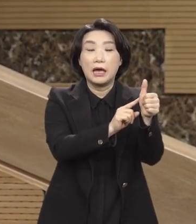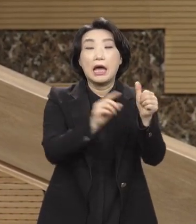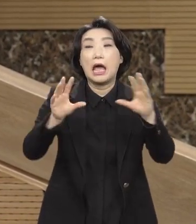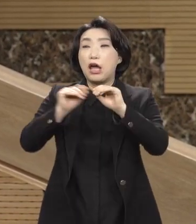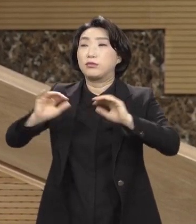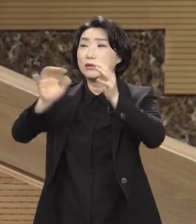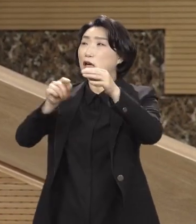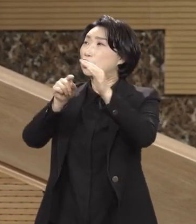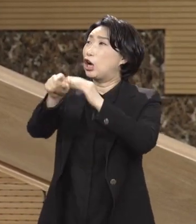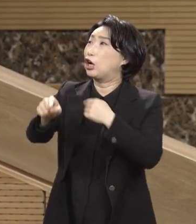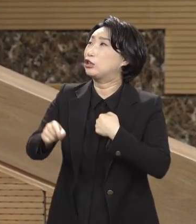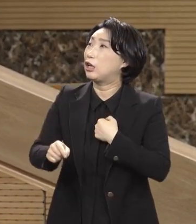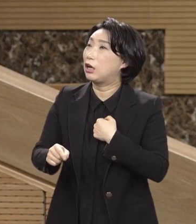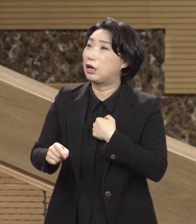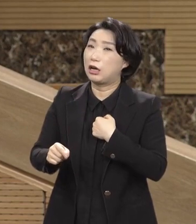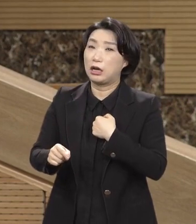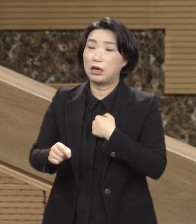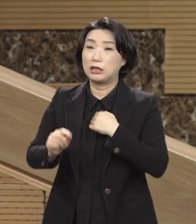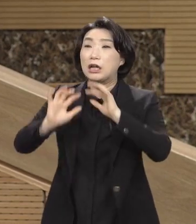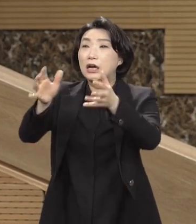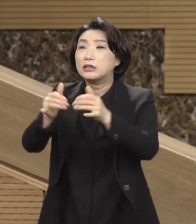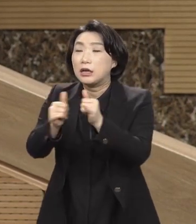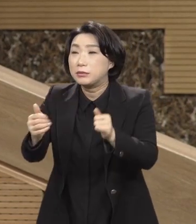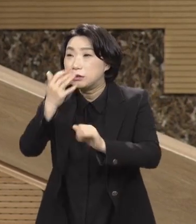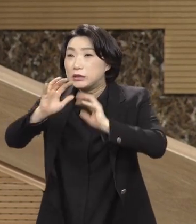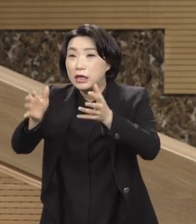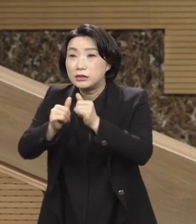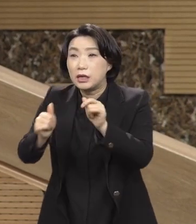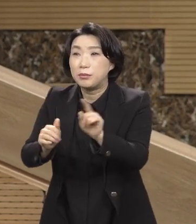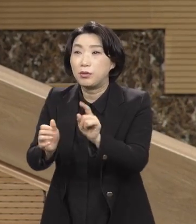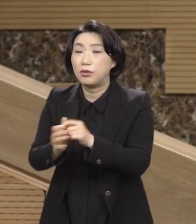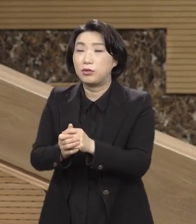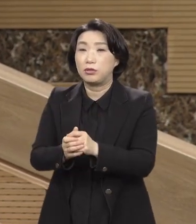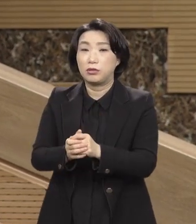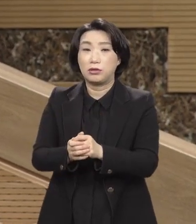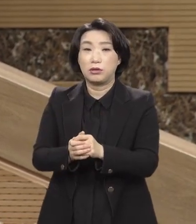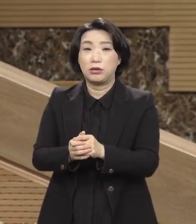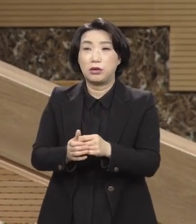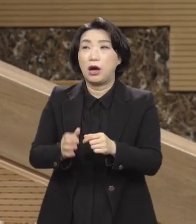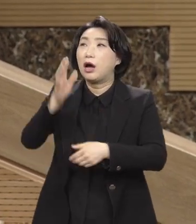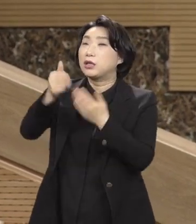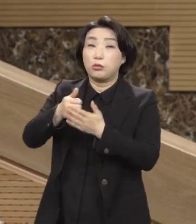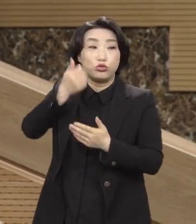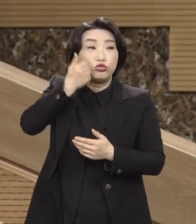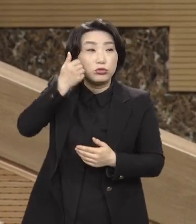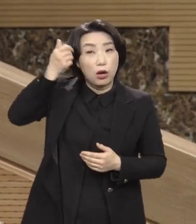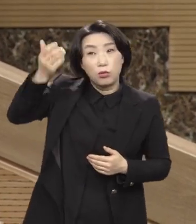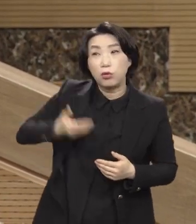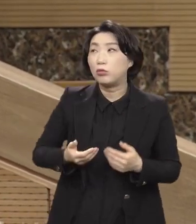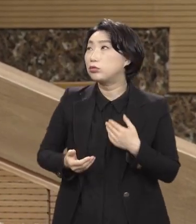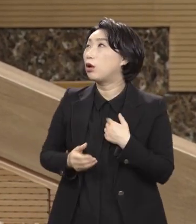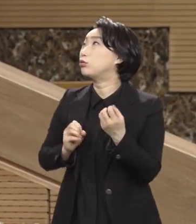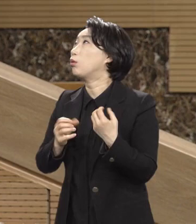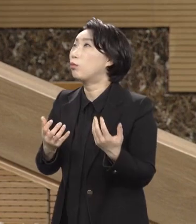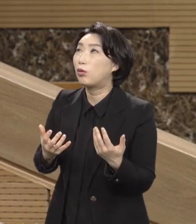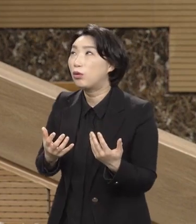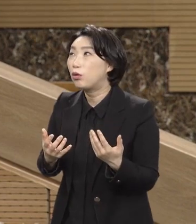백성들이 하나님이 누구냐고 물어보시면 뭐라고 대답할까요? 바로